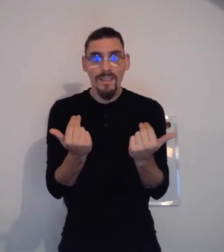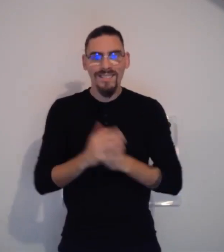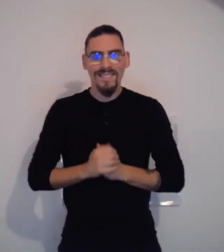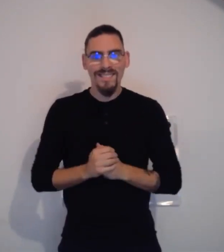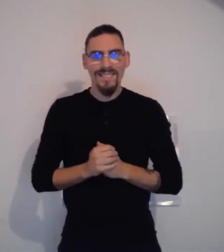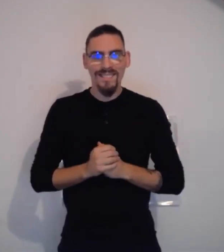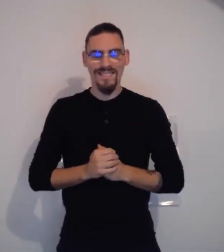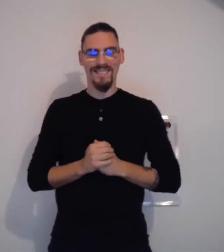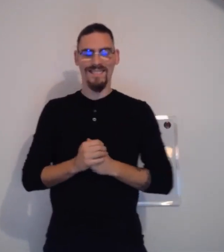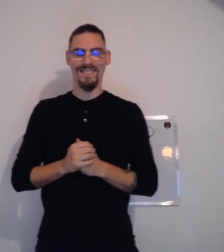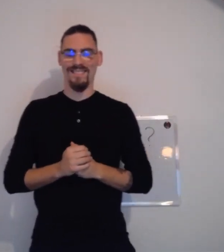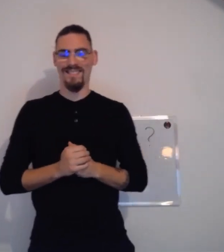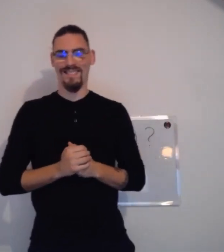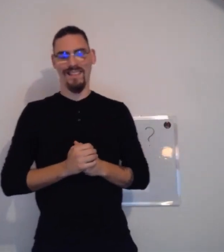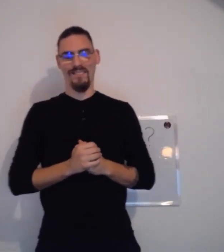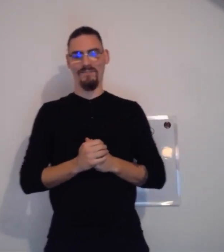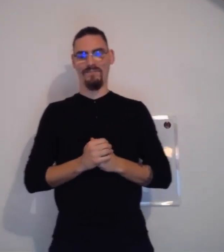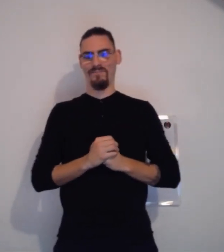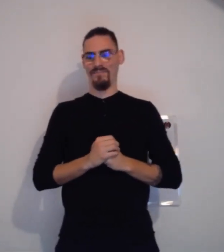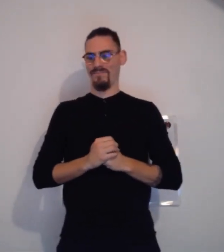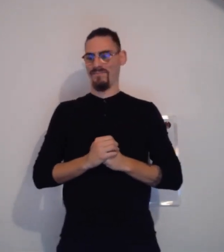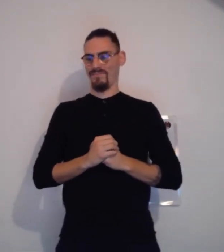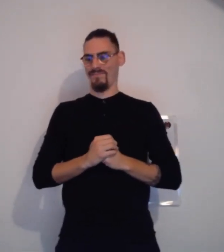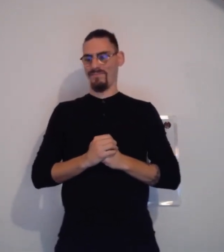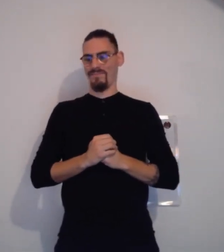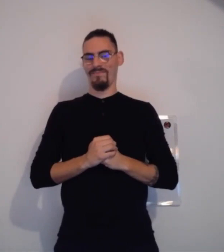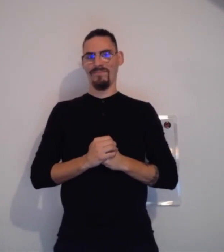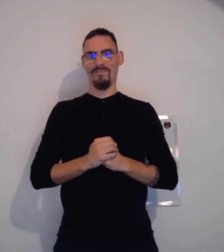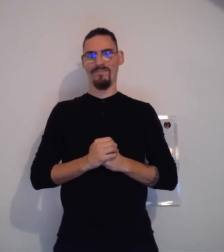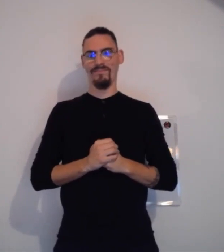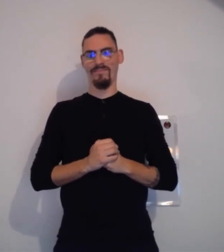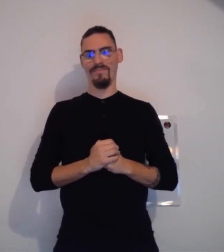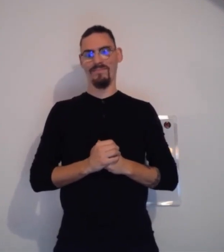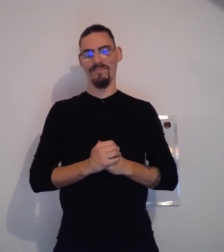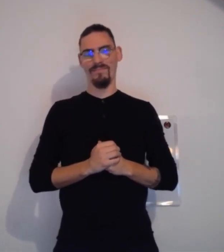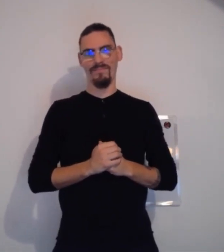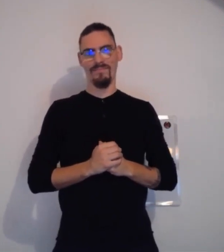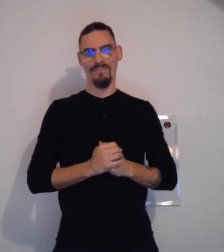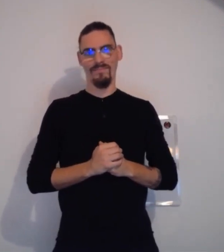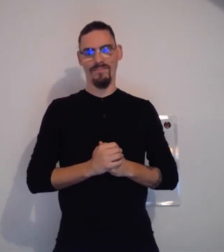question. On ose les sourcils. Vous voyez ? Ça va. Et on ouvre le visage.